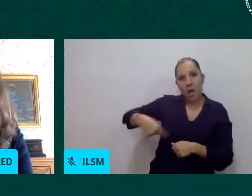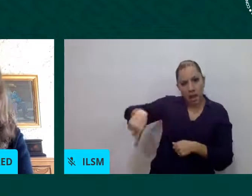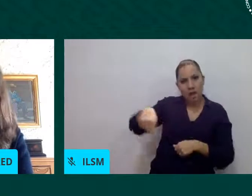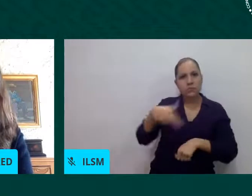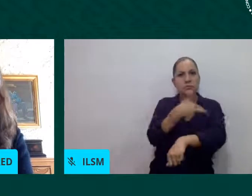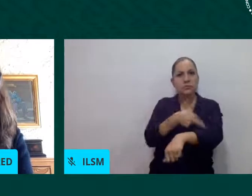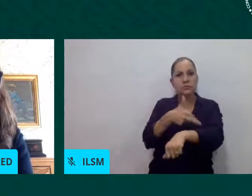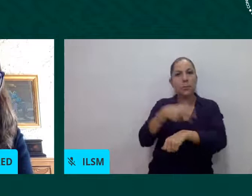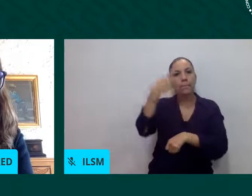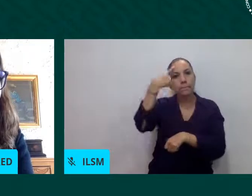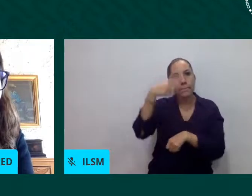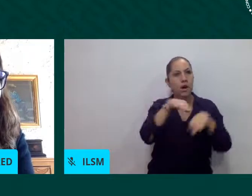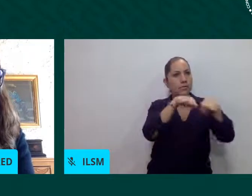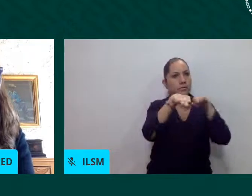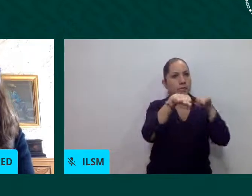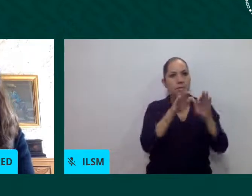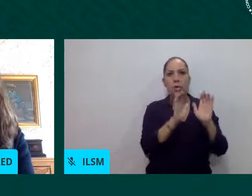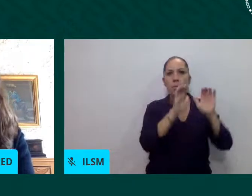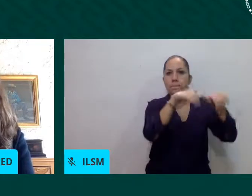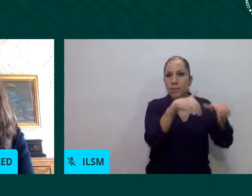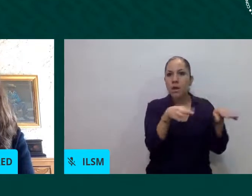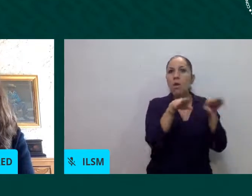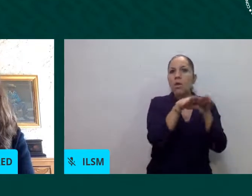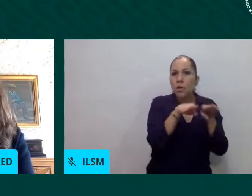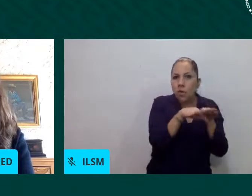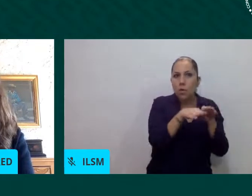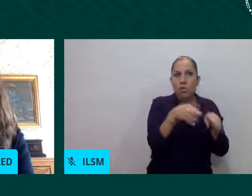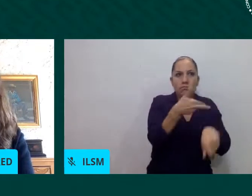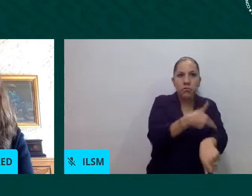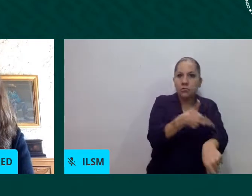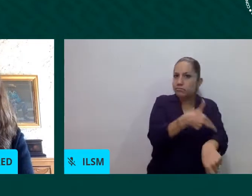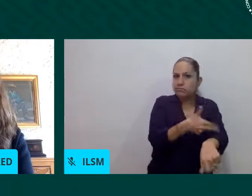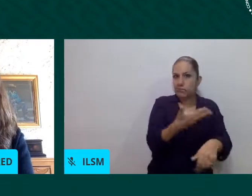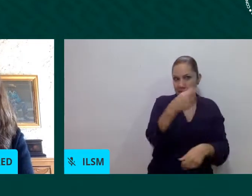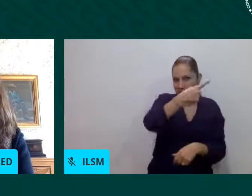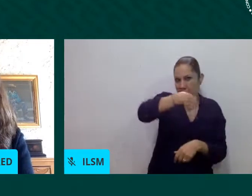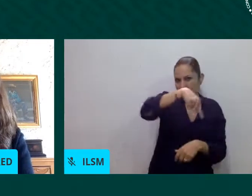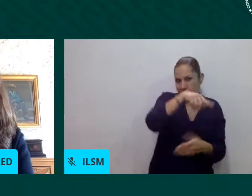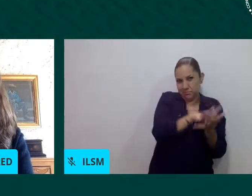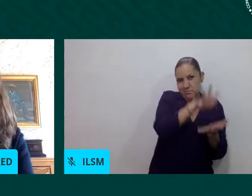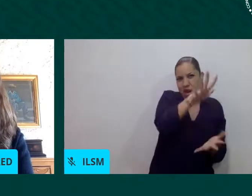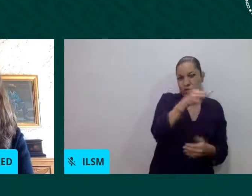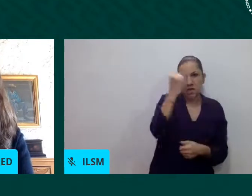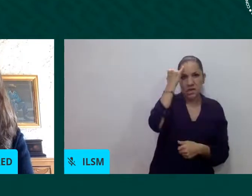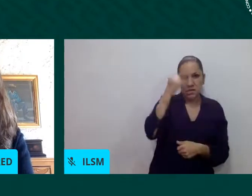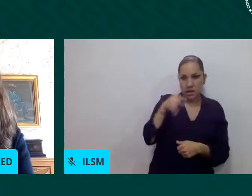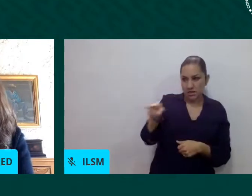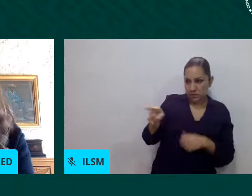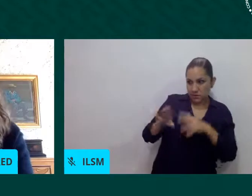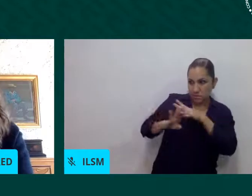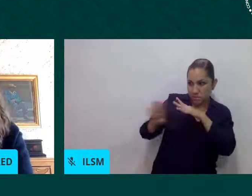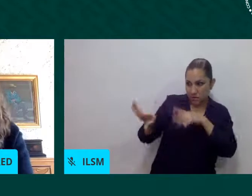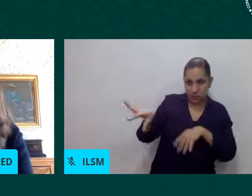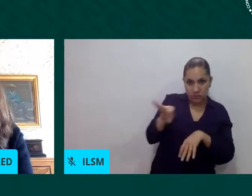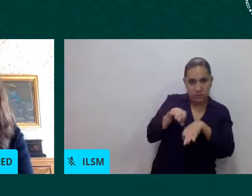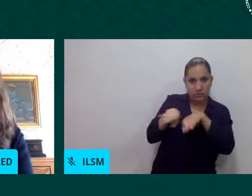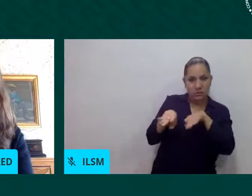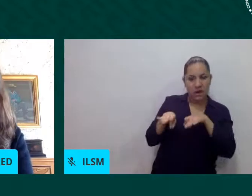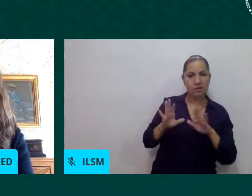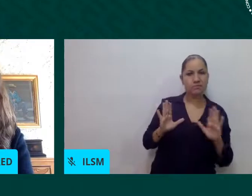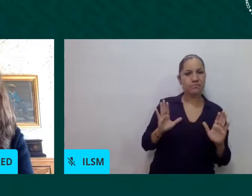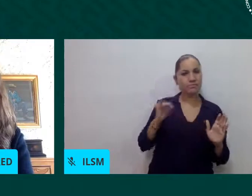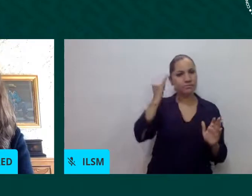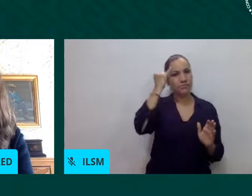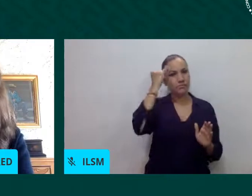contratación de personas migrantes. No se tiene acceso a los servicios de salud, ya que hay un desconocimiento del personal médico sobre las nuevas condiciones de